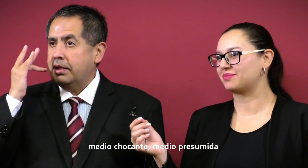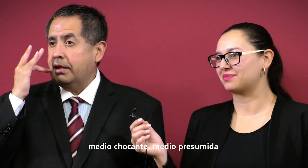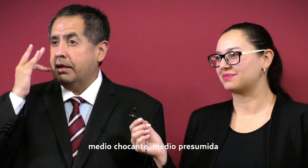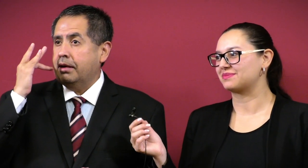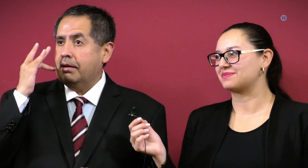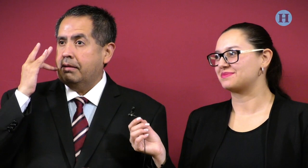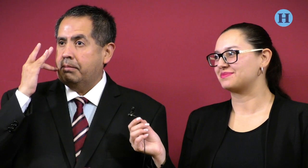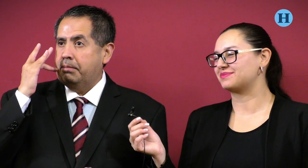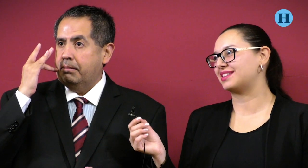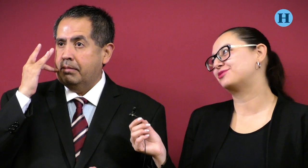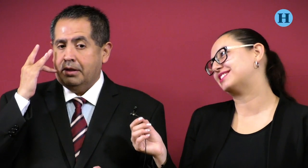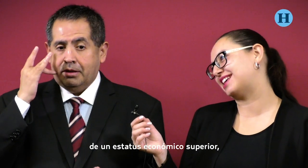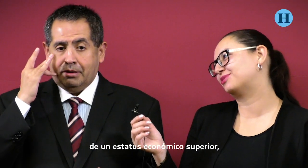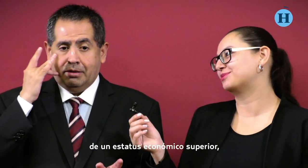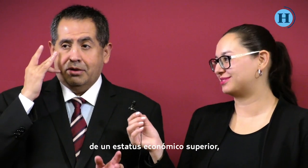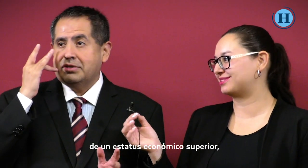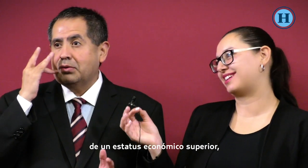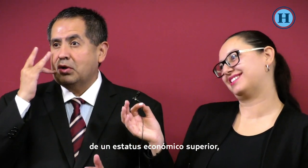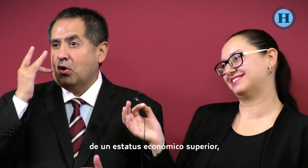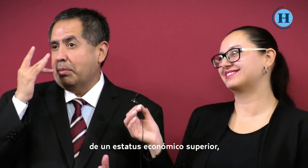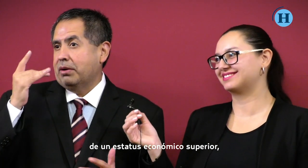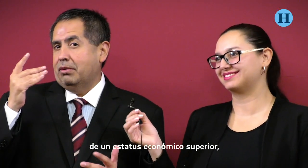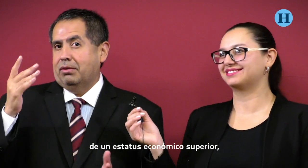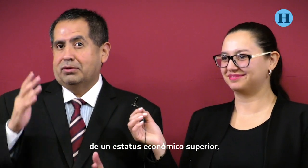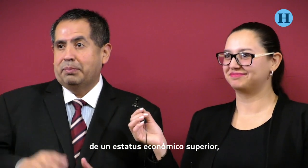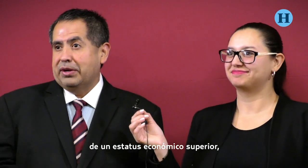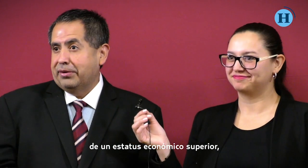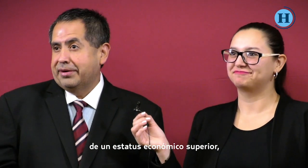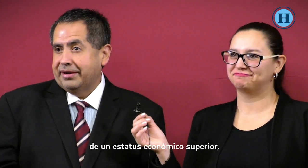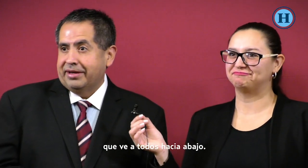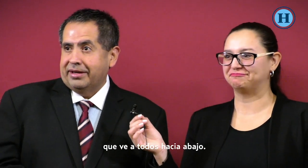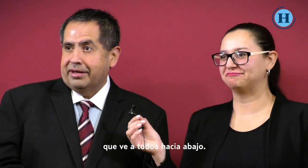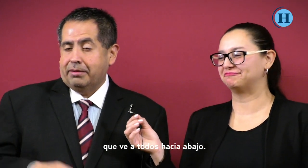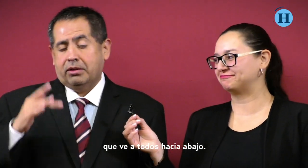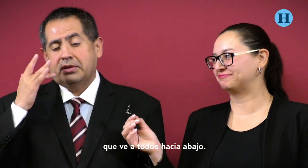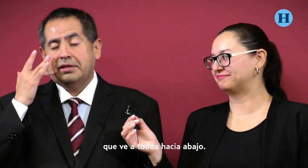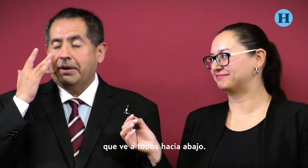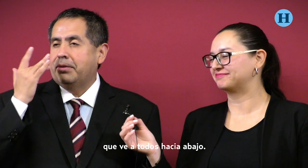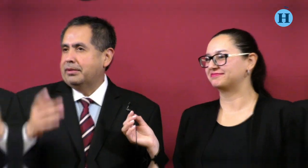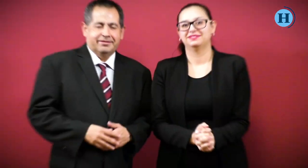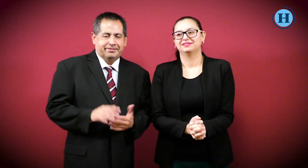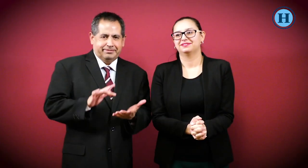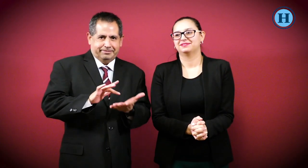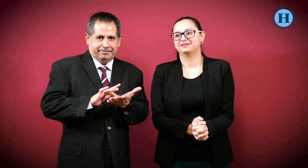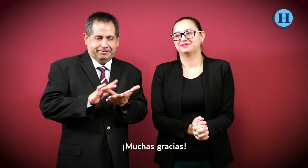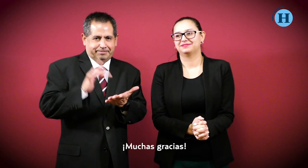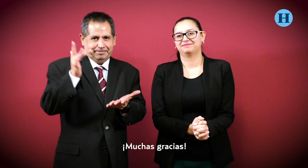presumida, de un estatus económico superior y que vea todos hacia abajo.